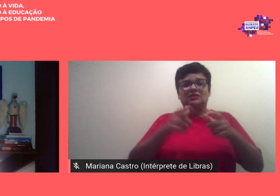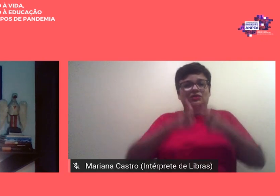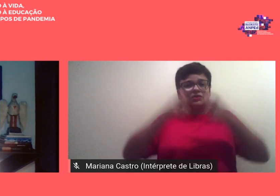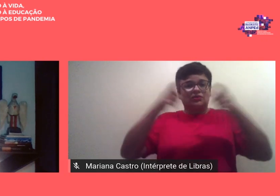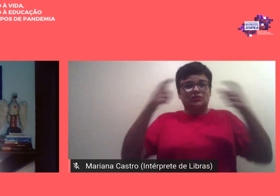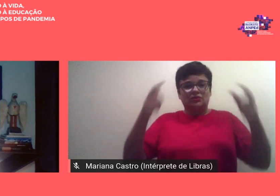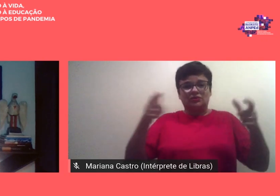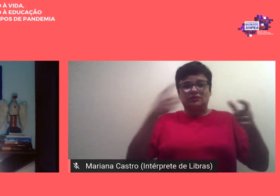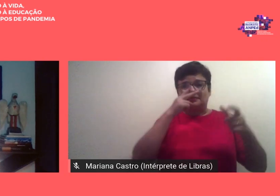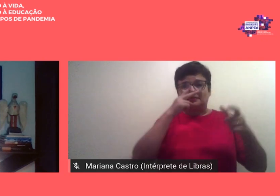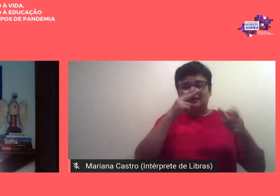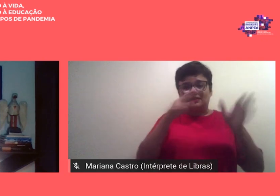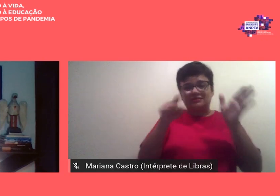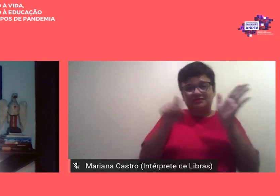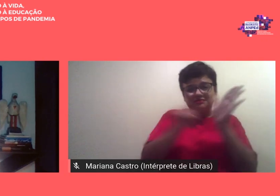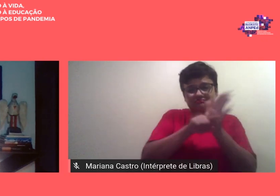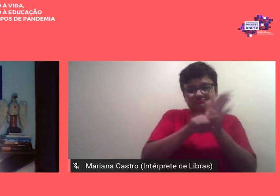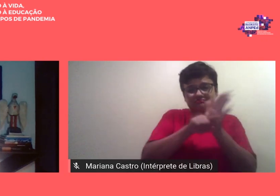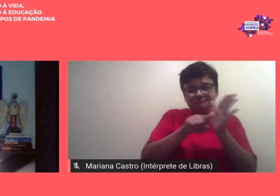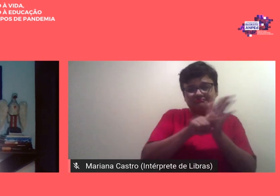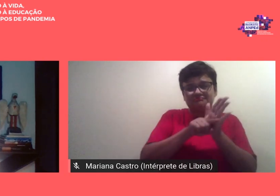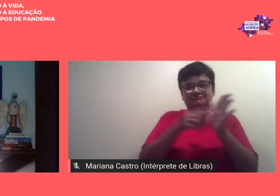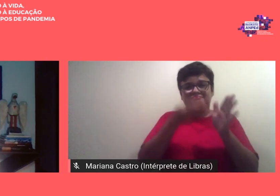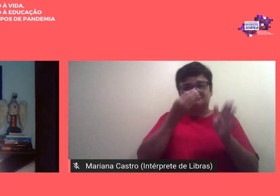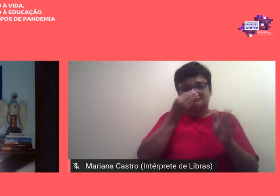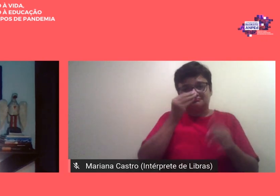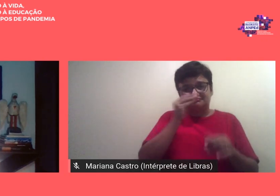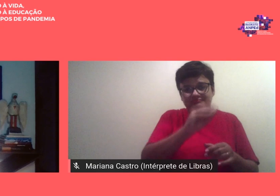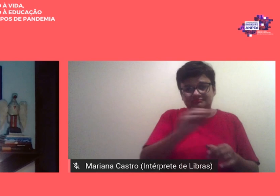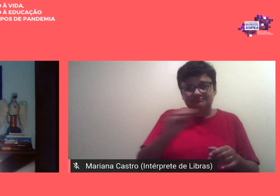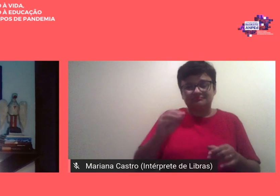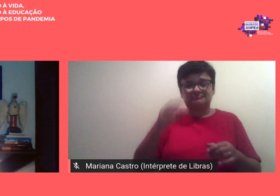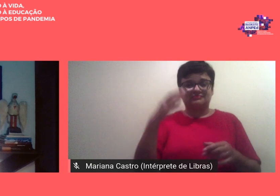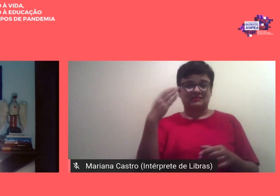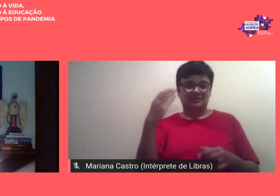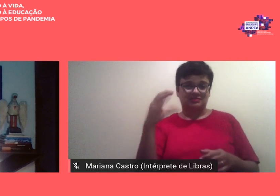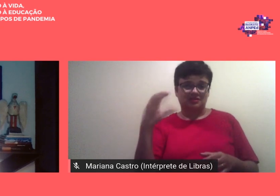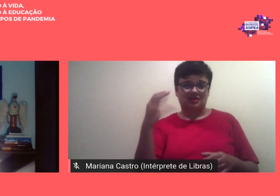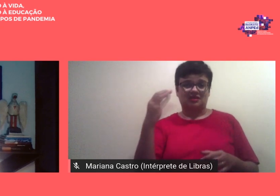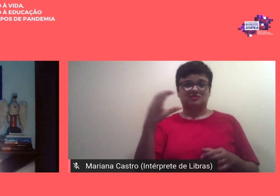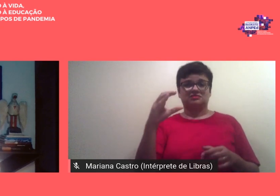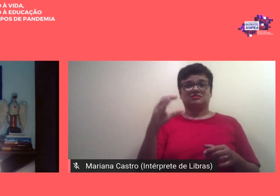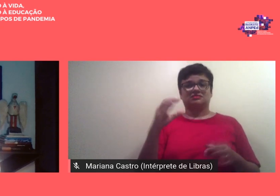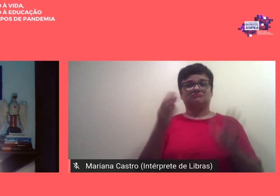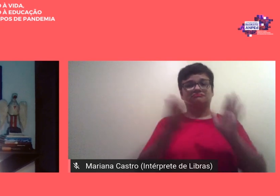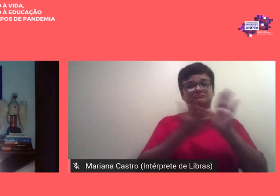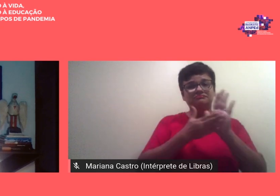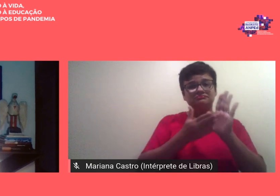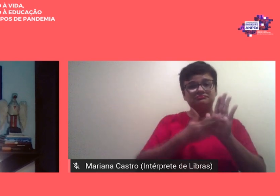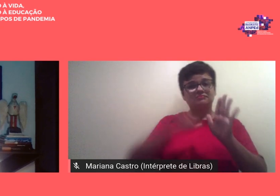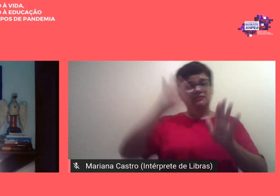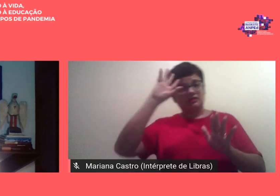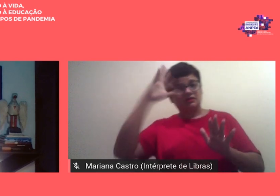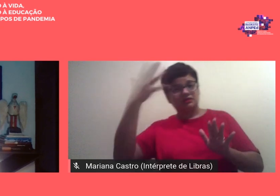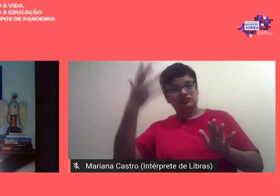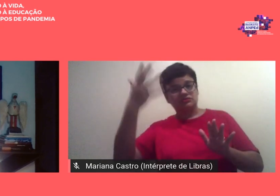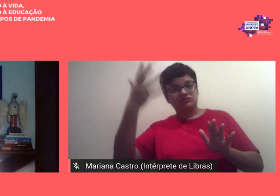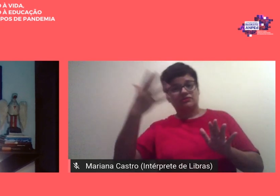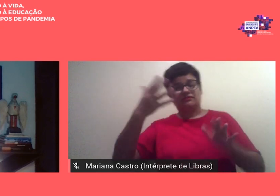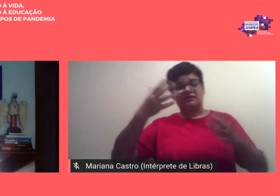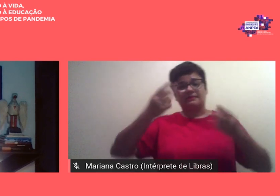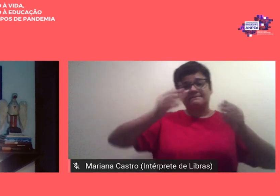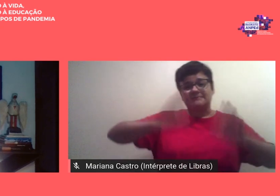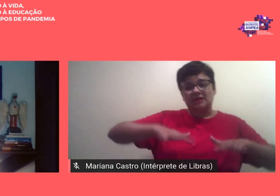negacionismo de posições da ciência e a proposição de soluções baratas e